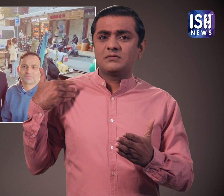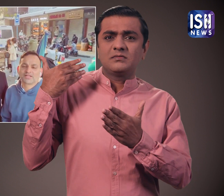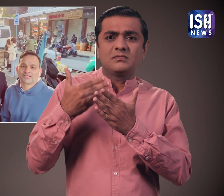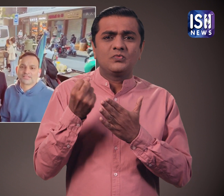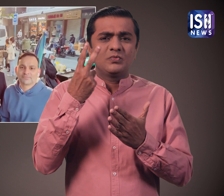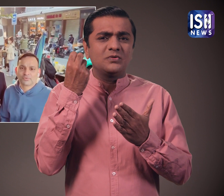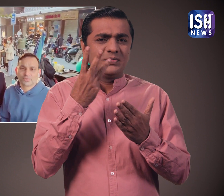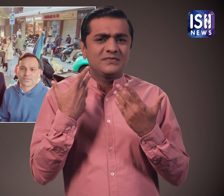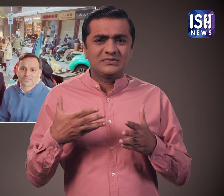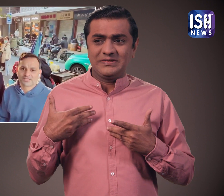रहे है